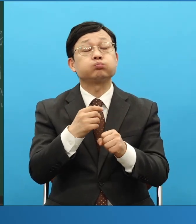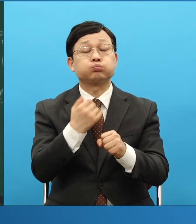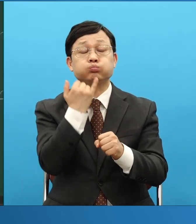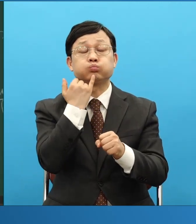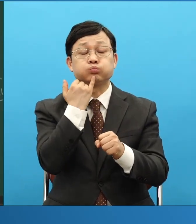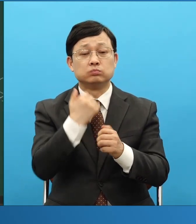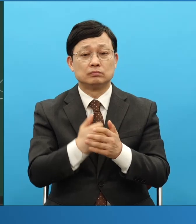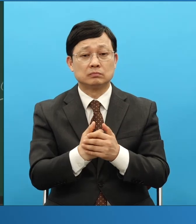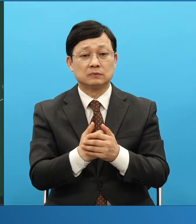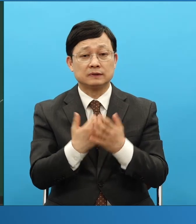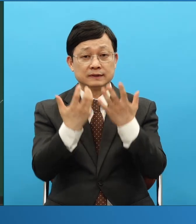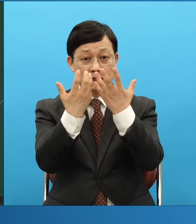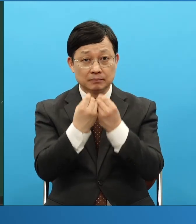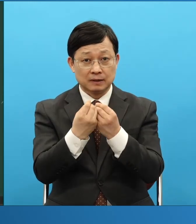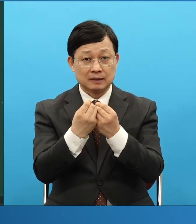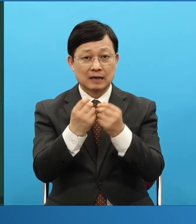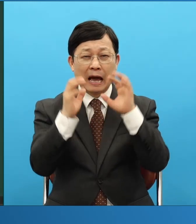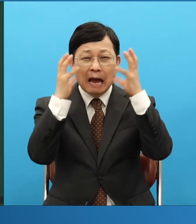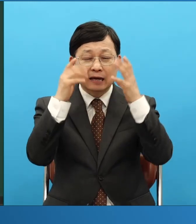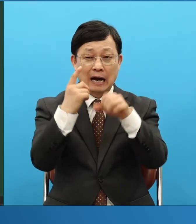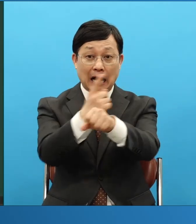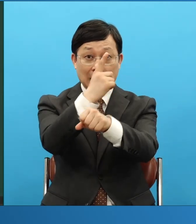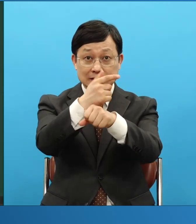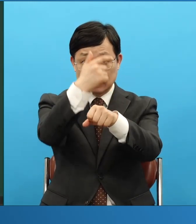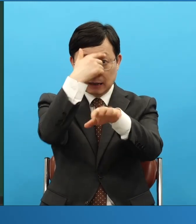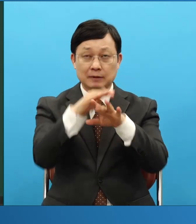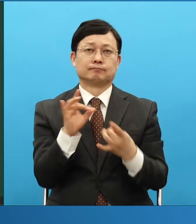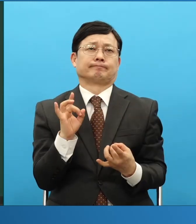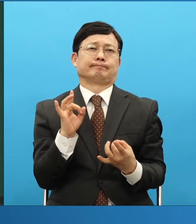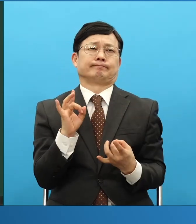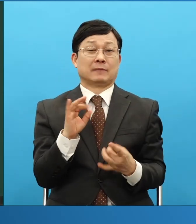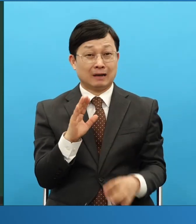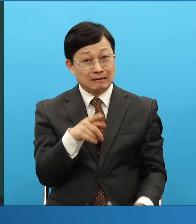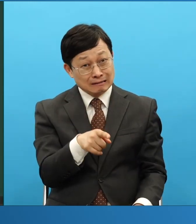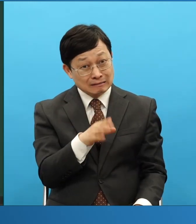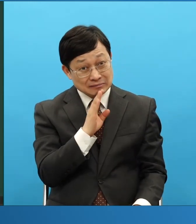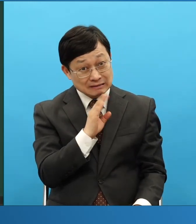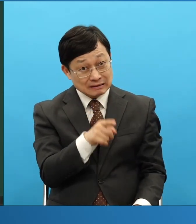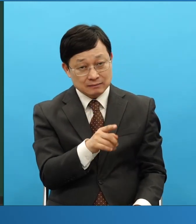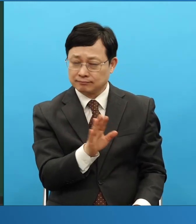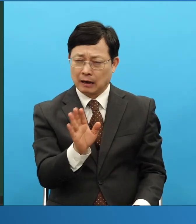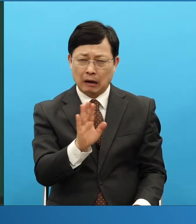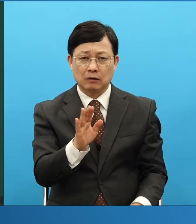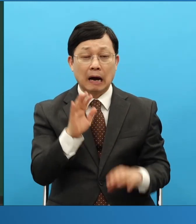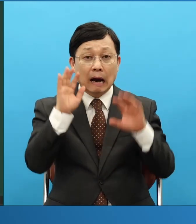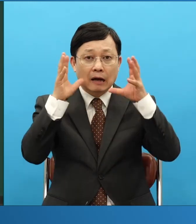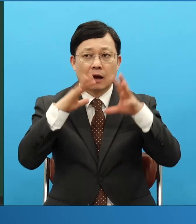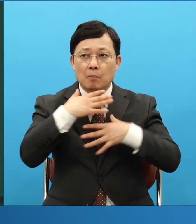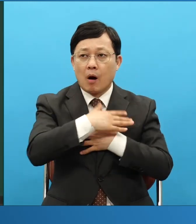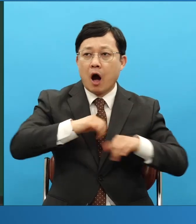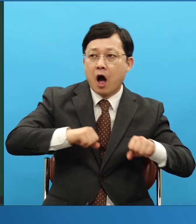예배되는데 탁 탁 탁 계속 움직여요